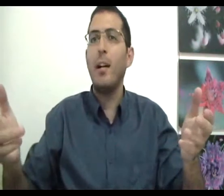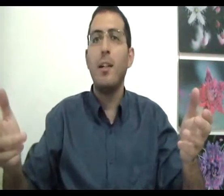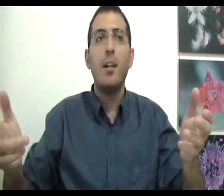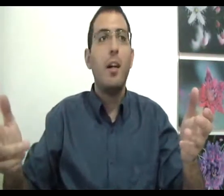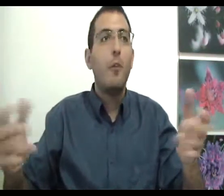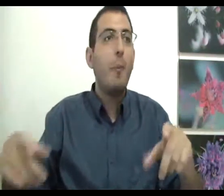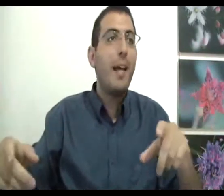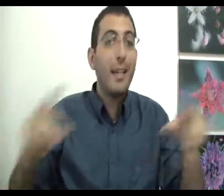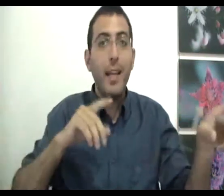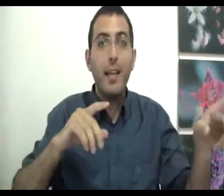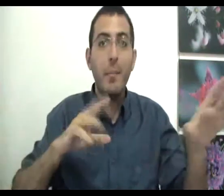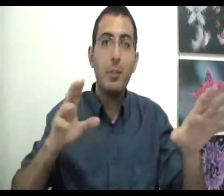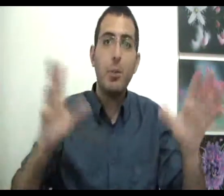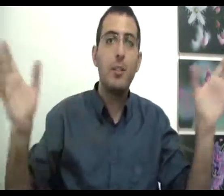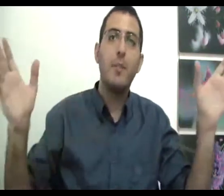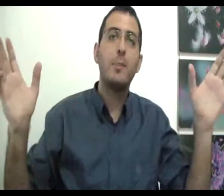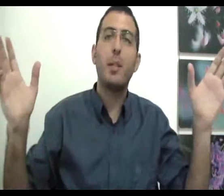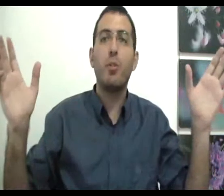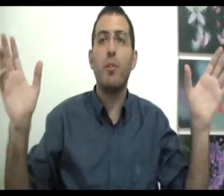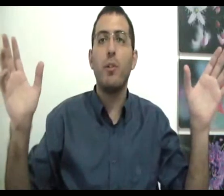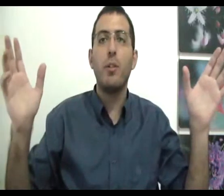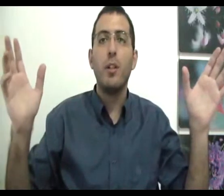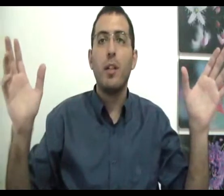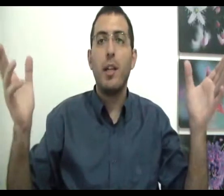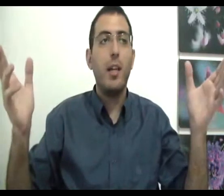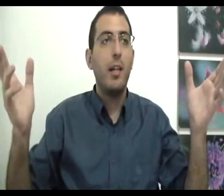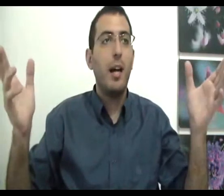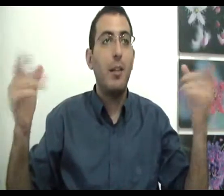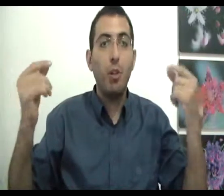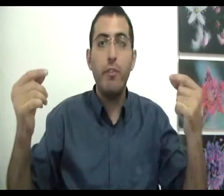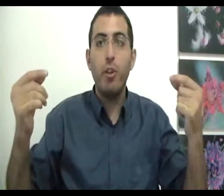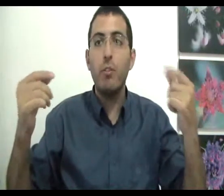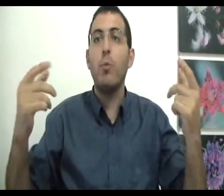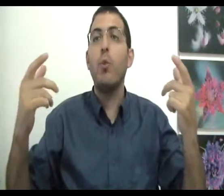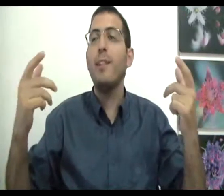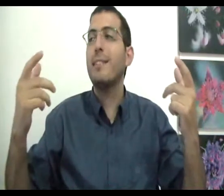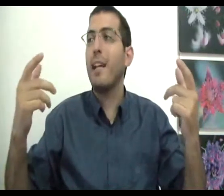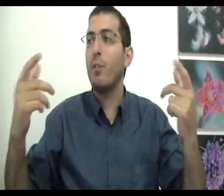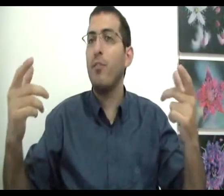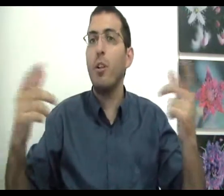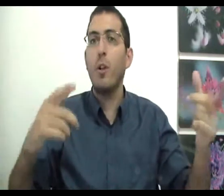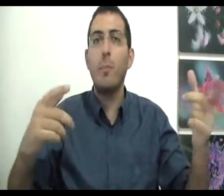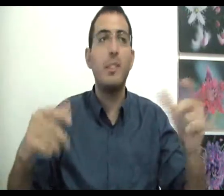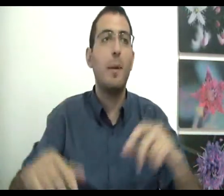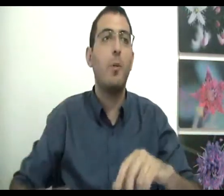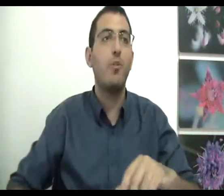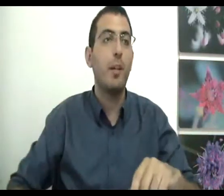הוא אומר כי משהו אז לא מספיק טוב לו כי הטוב שלו הוא לא נצחי הטוב שלו תלוי בסיבה כלשהי